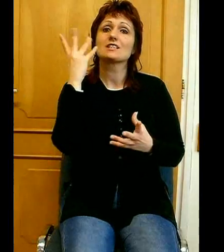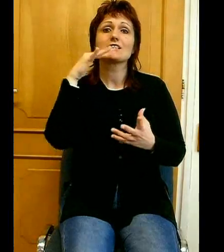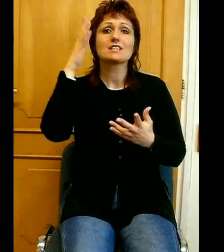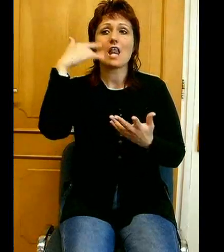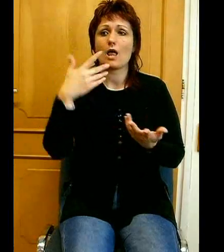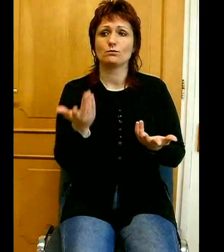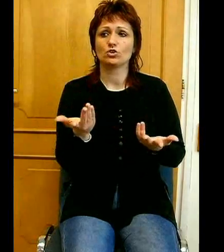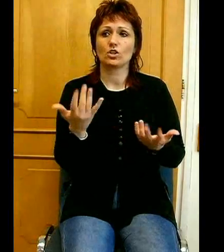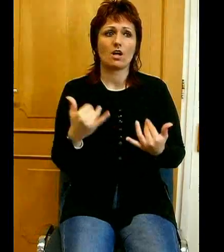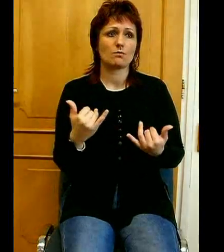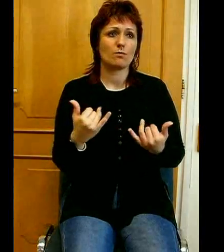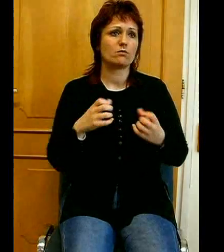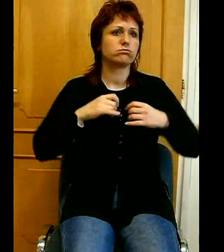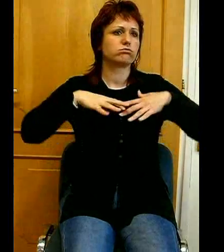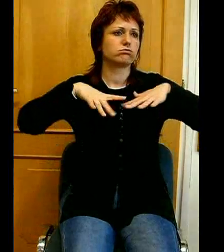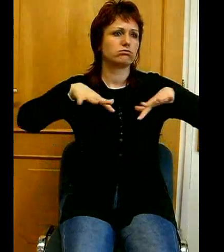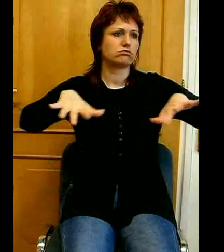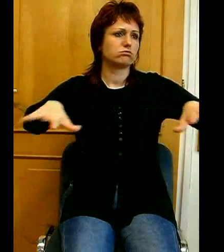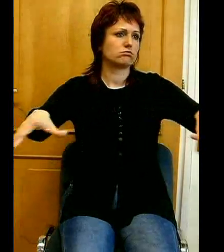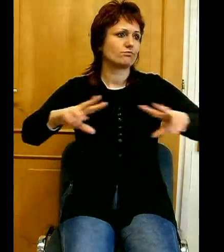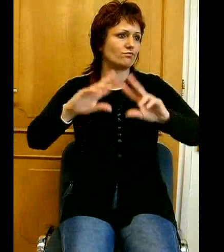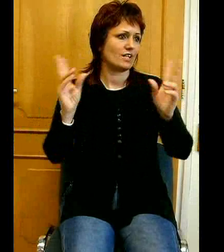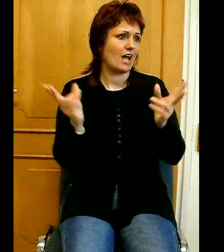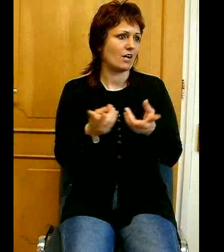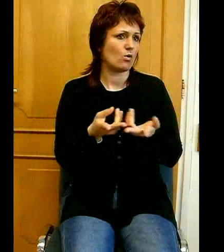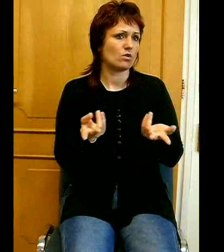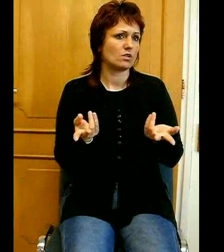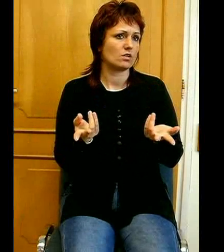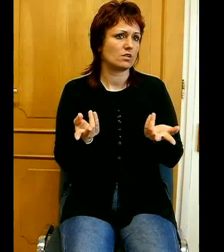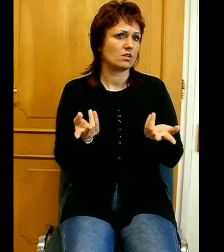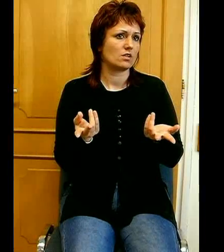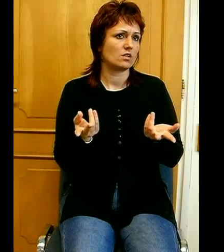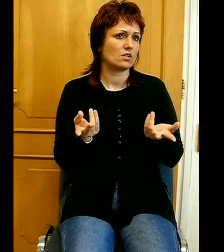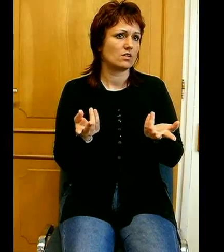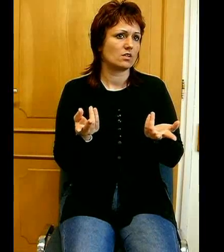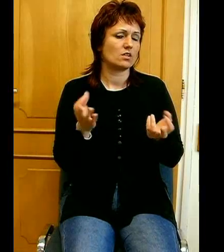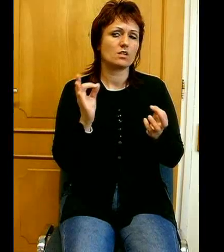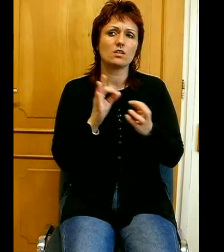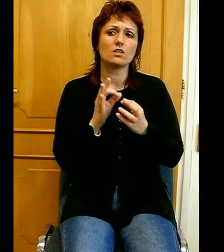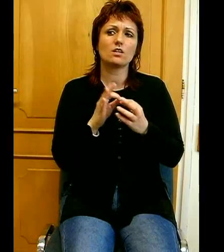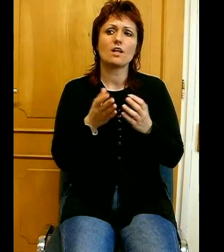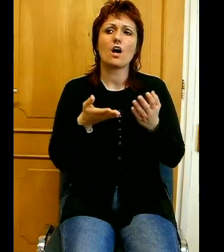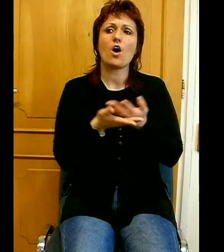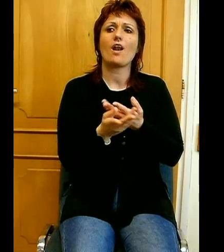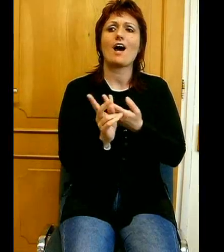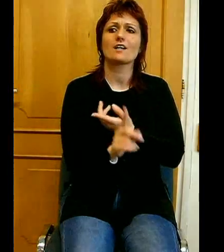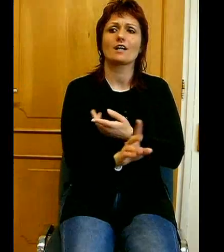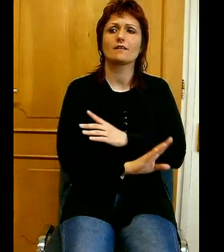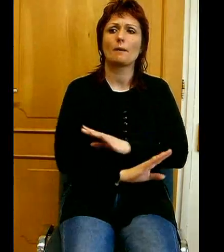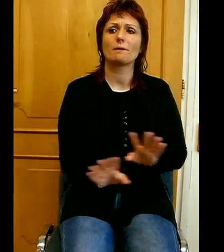elárasztja a világot, pontosan ennek rendel alá mindent, és ez a célja, mindenki